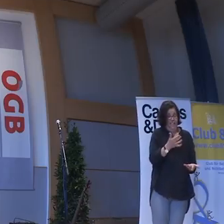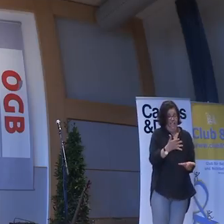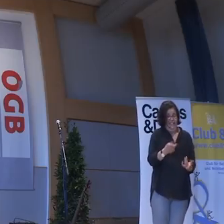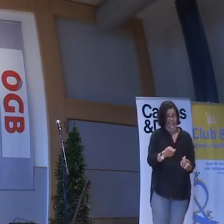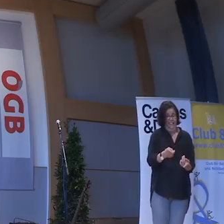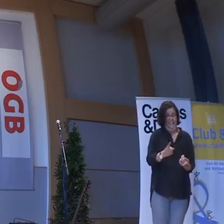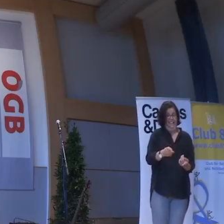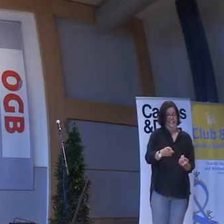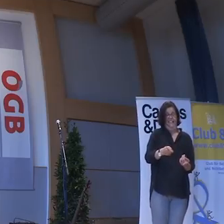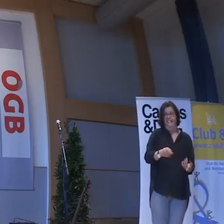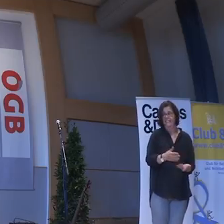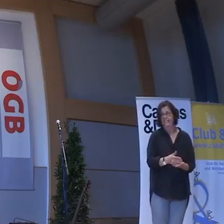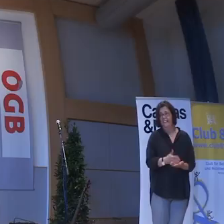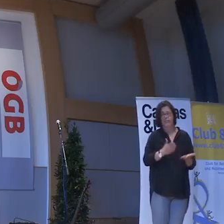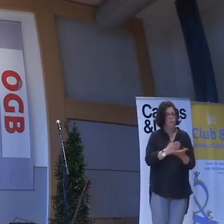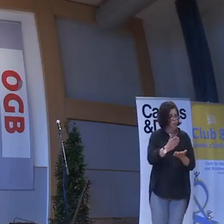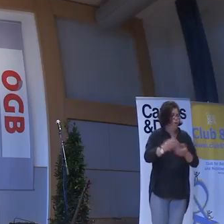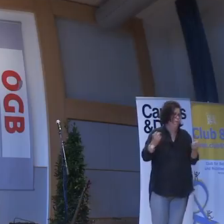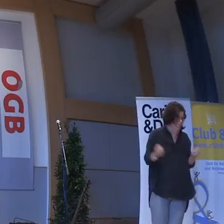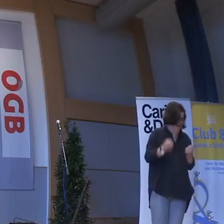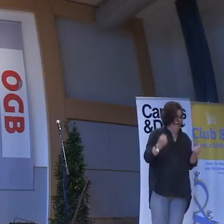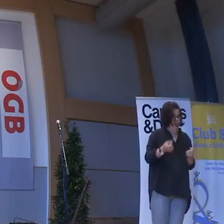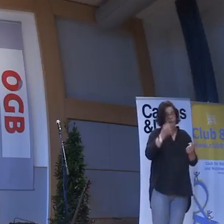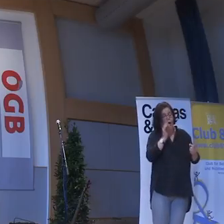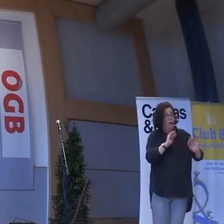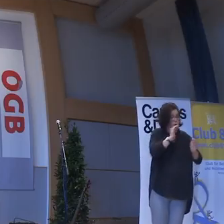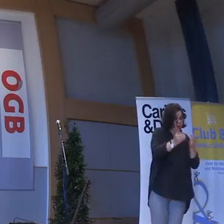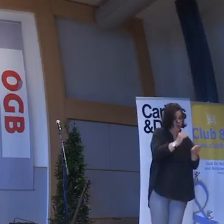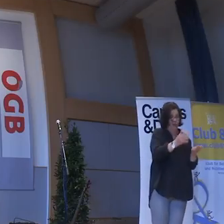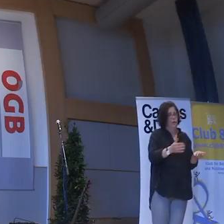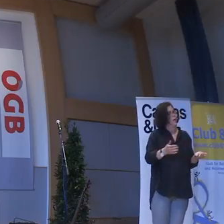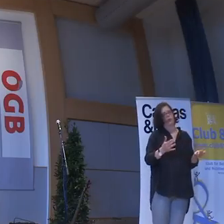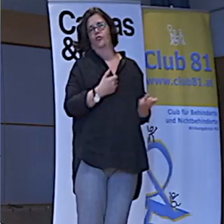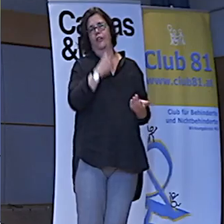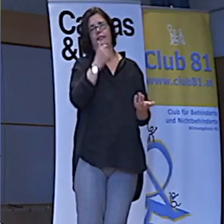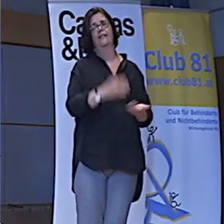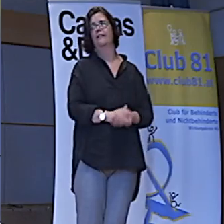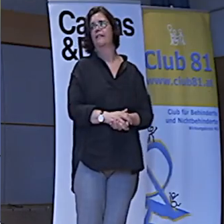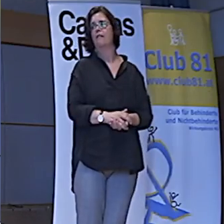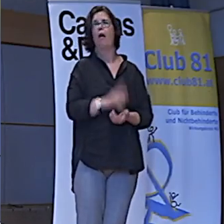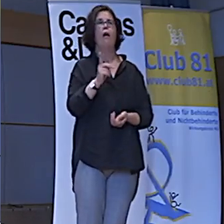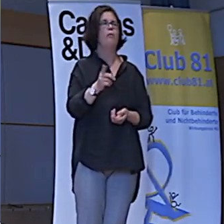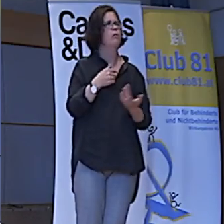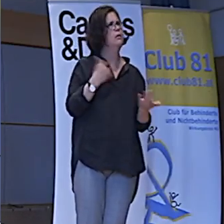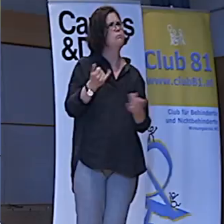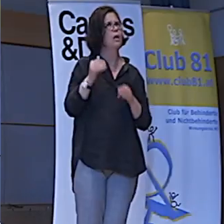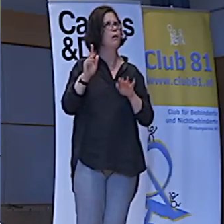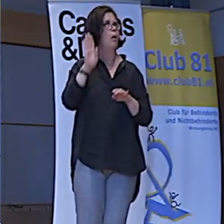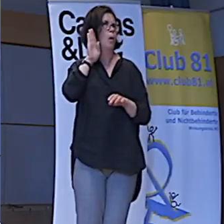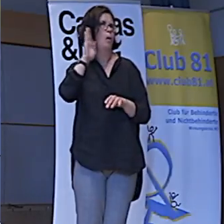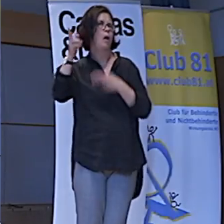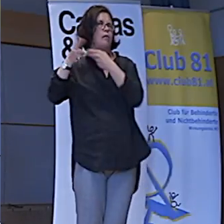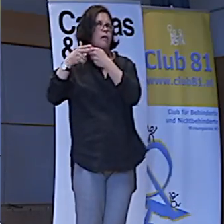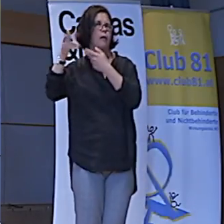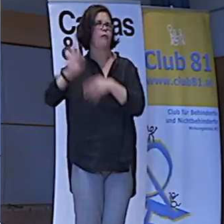frustrierend. Den ganzen Abend. bemüht sich und bemüht sich. Und es geht einfach nichts. Aber währenddessen hört er sein Späßel im